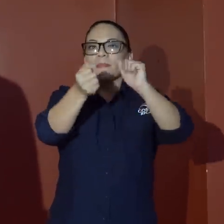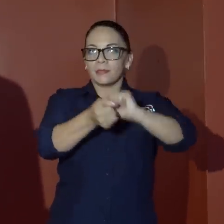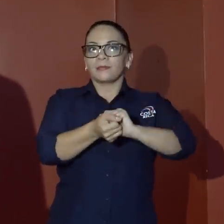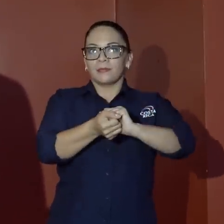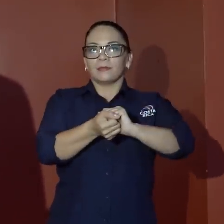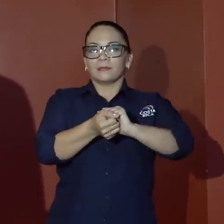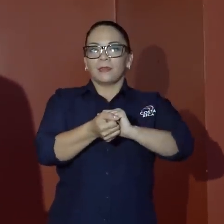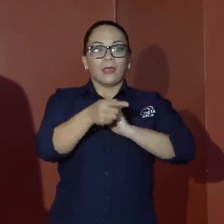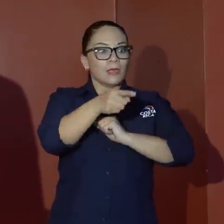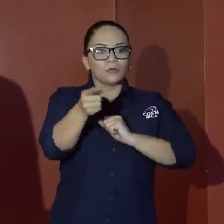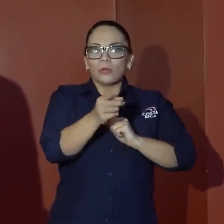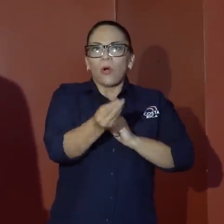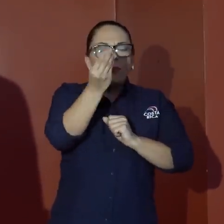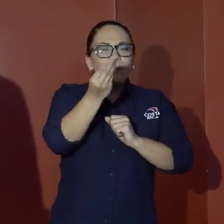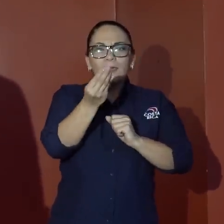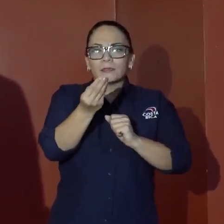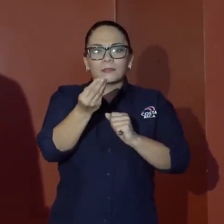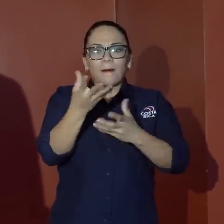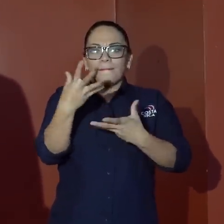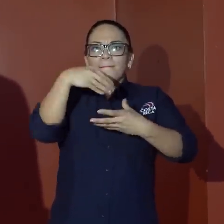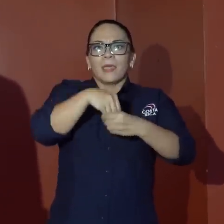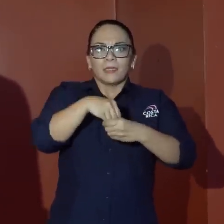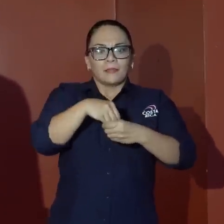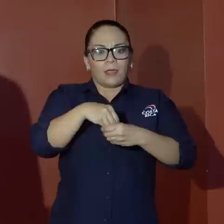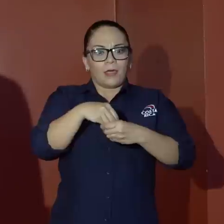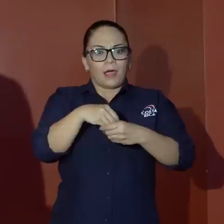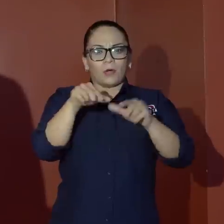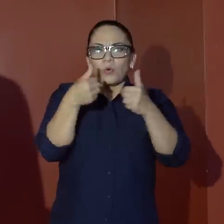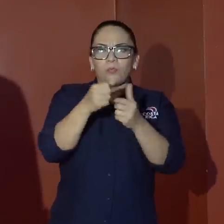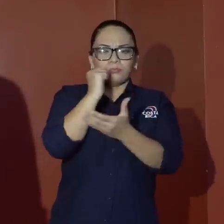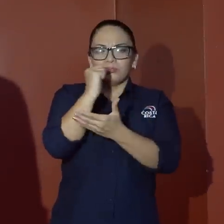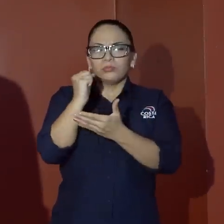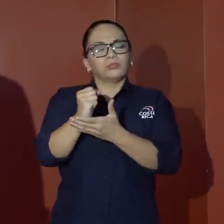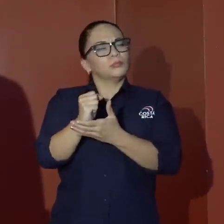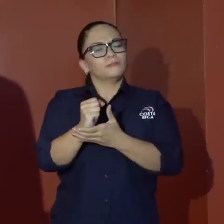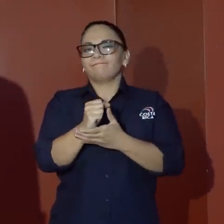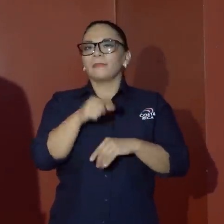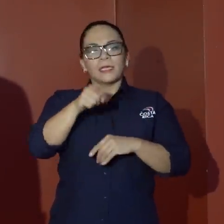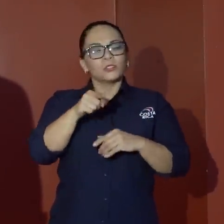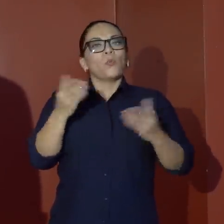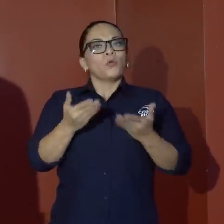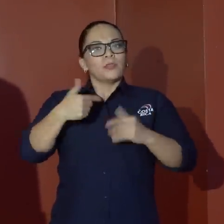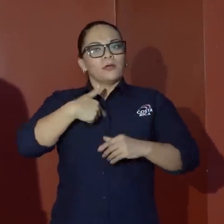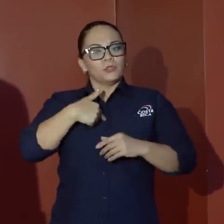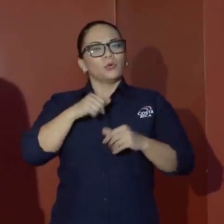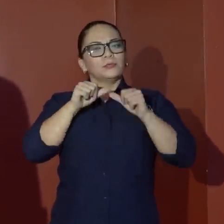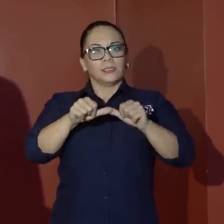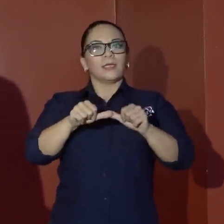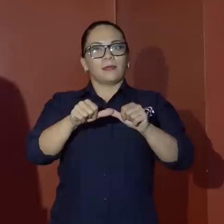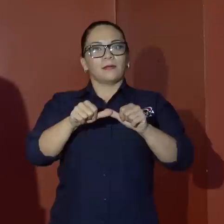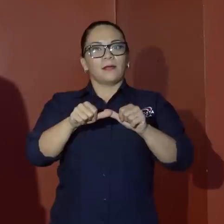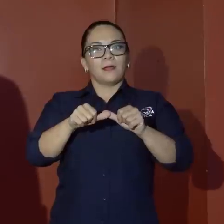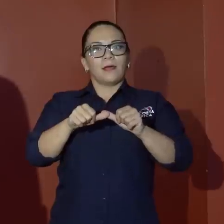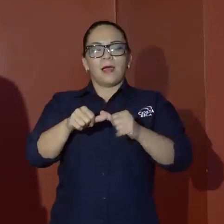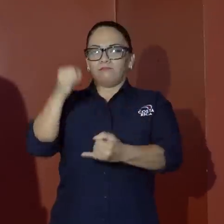sicarios. Muy, muy, muy triste. Y eso nos motiva a seguir luchando contra los que los corrompen a